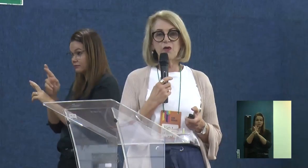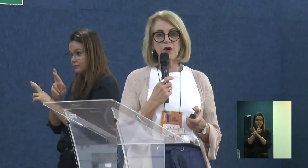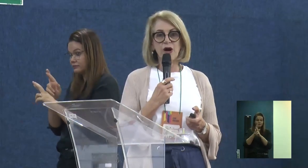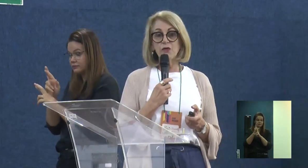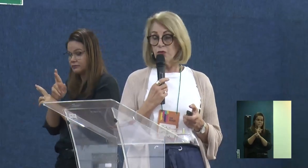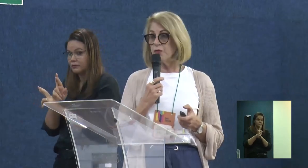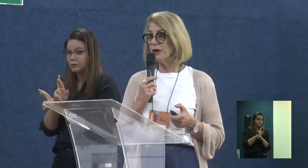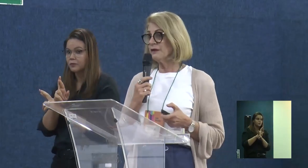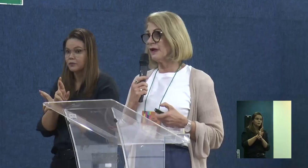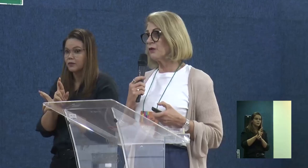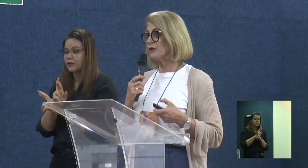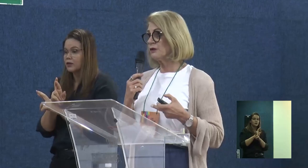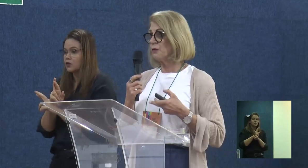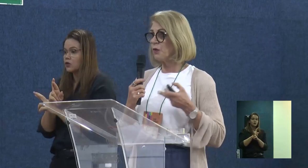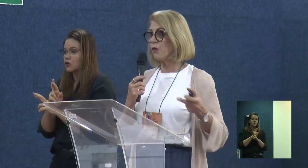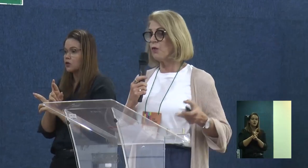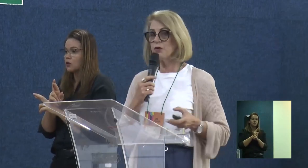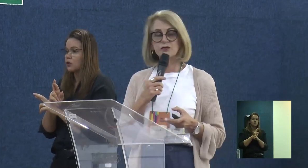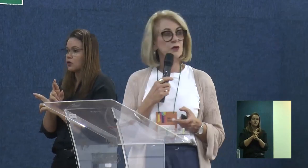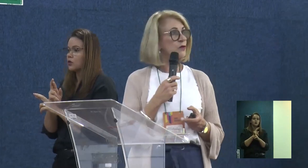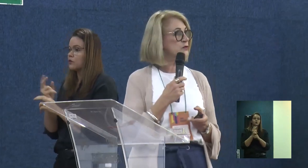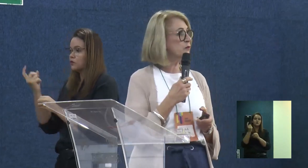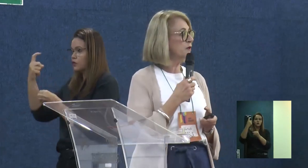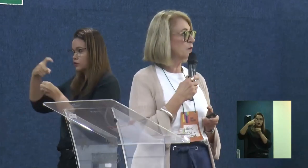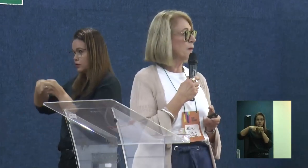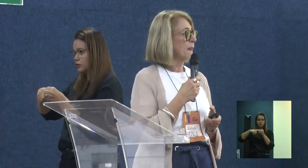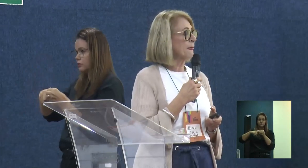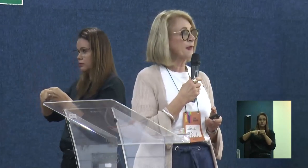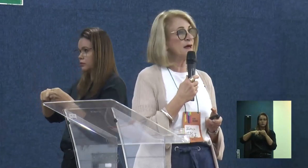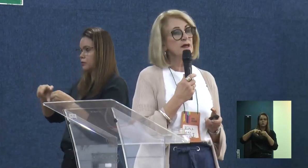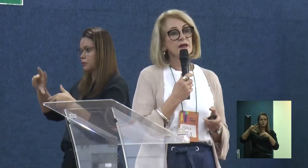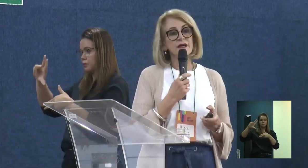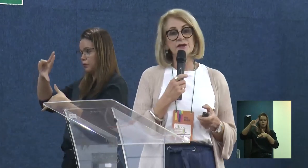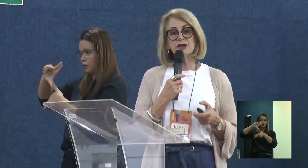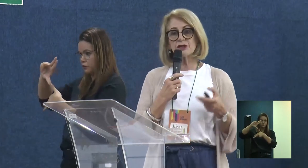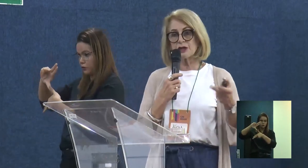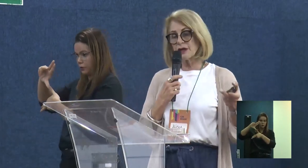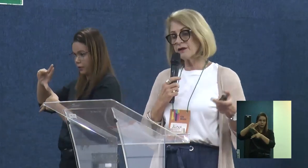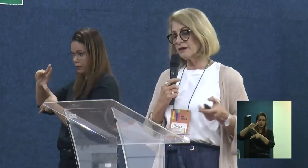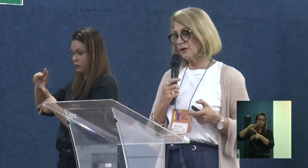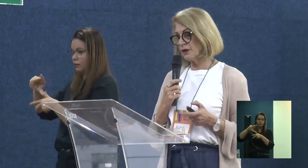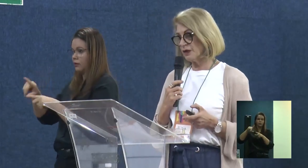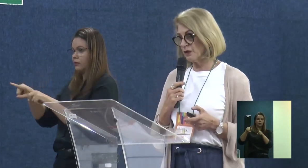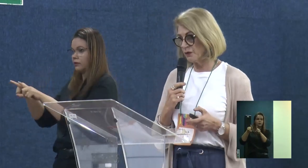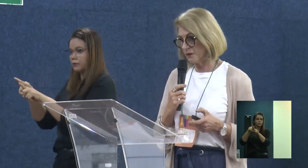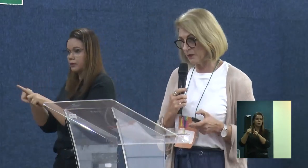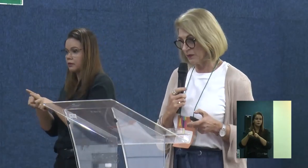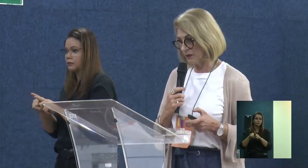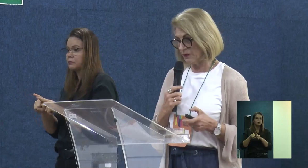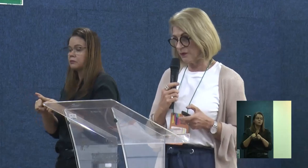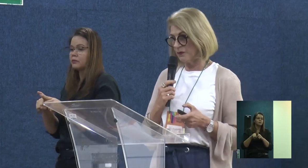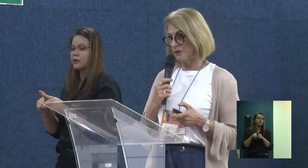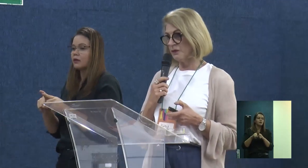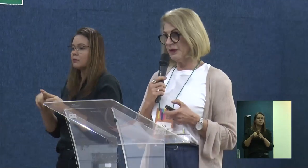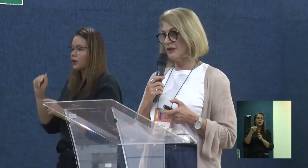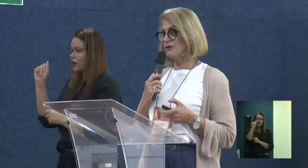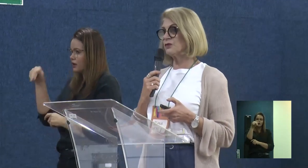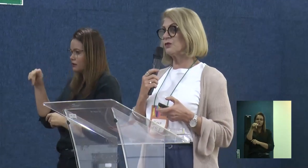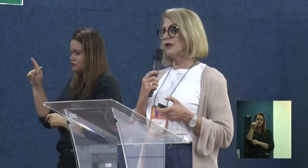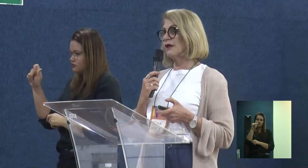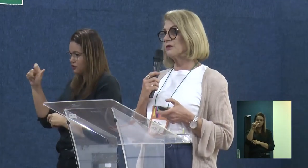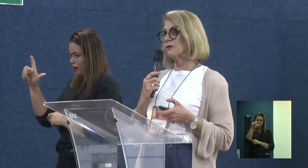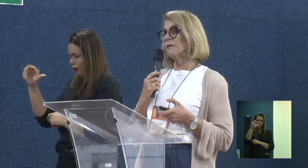com a UFBA, contando um pouco como isso se construiu. A Angela já deu aqui o